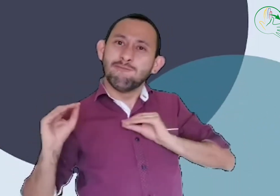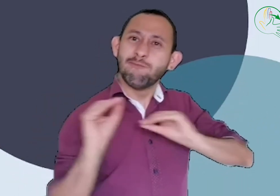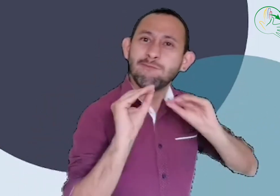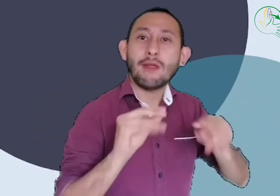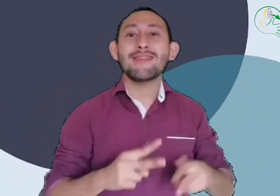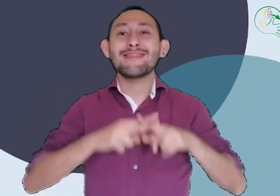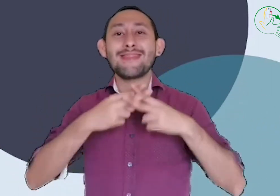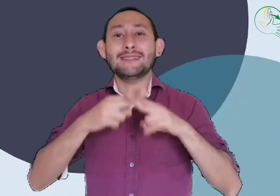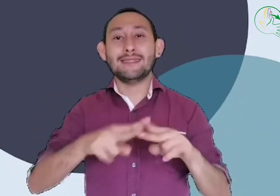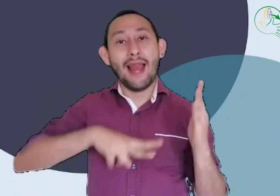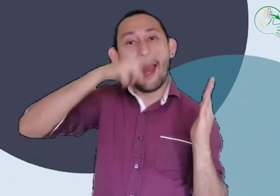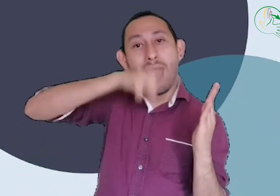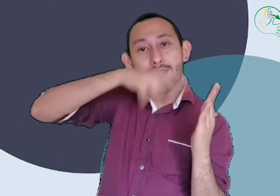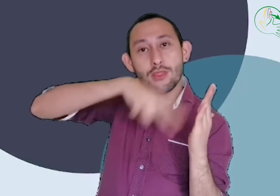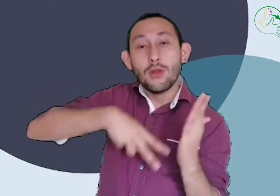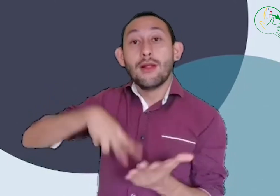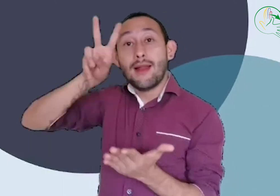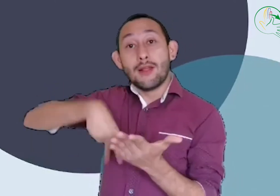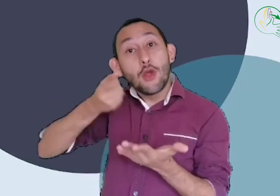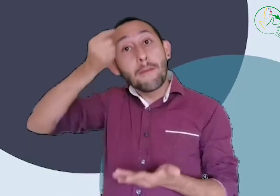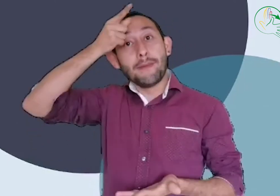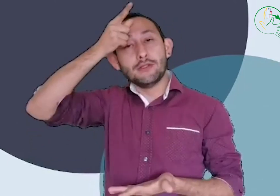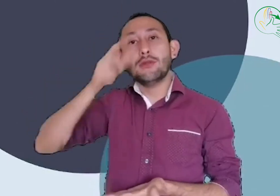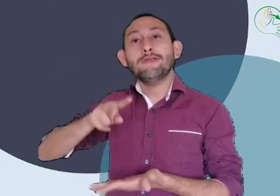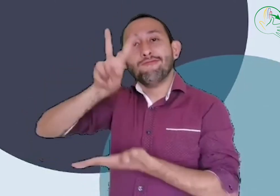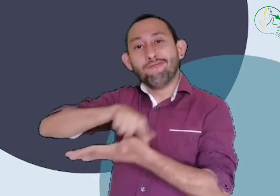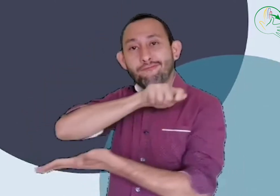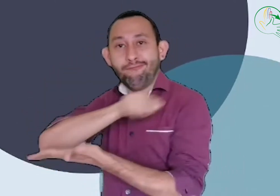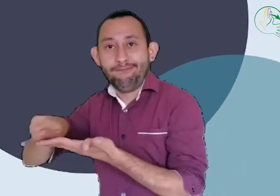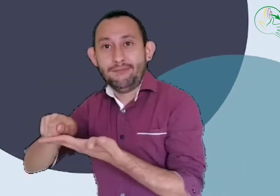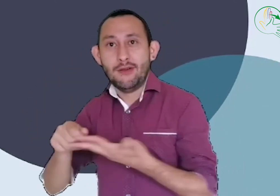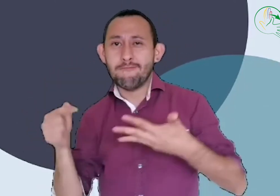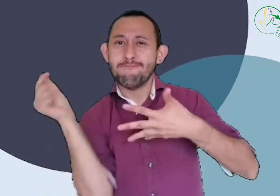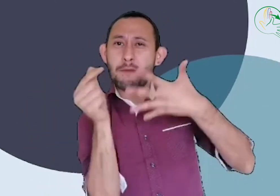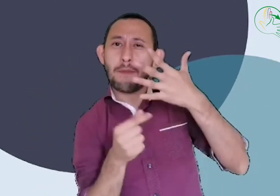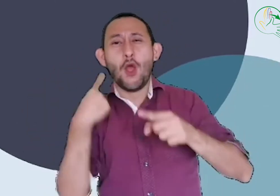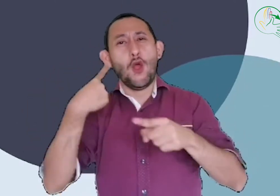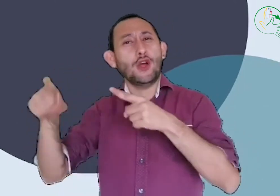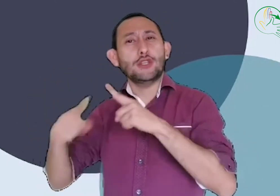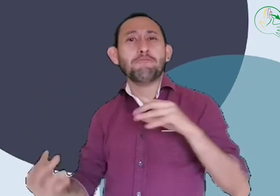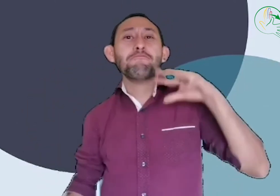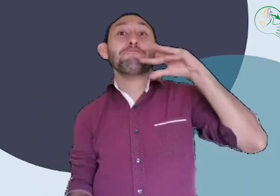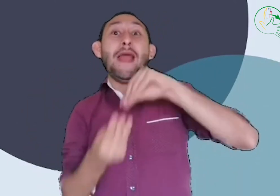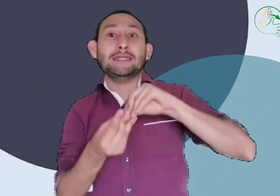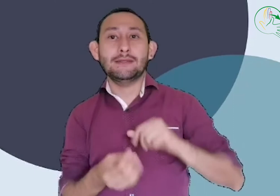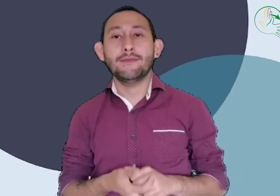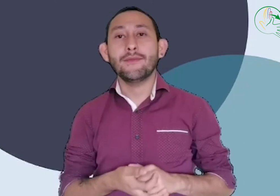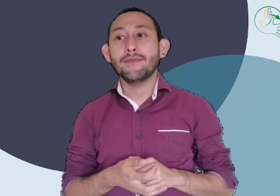en el español a través de talleres de lectura, comprensión y lectoescritura. Y muchas otras cosas más.